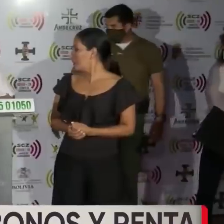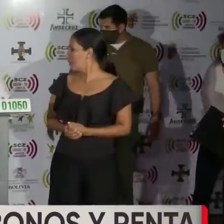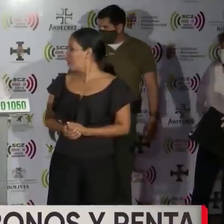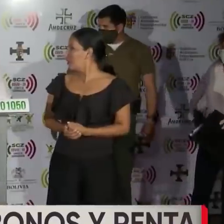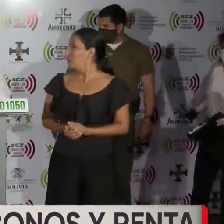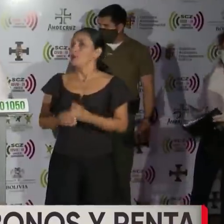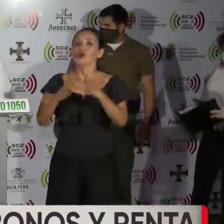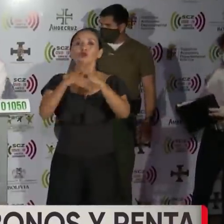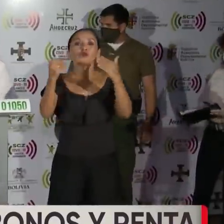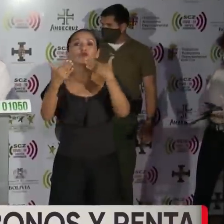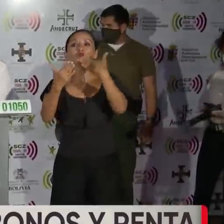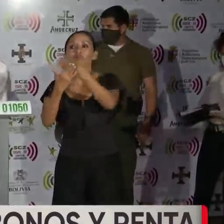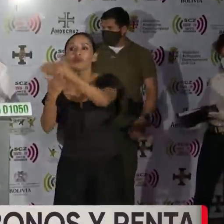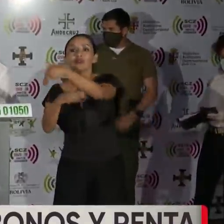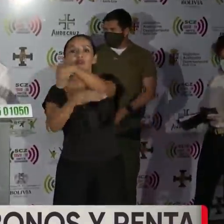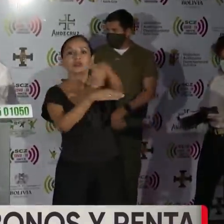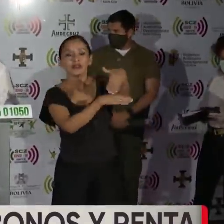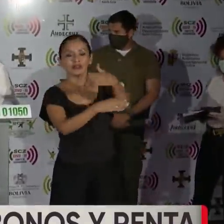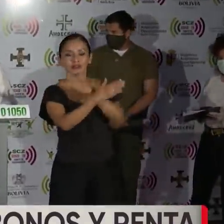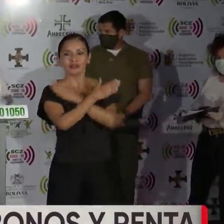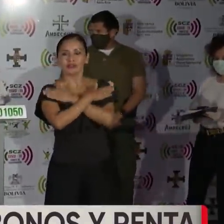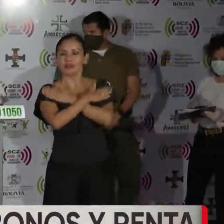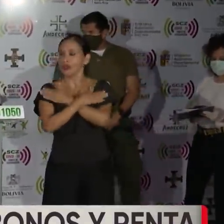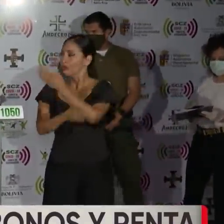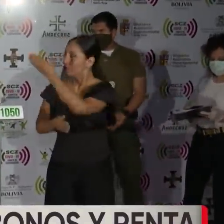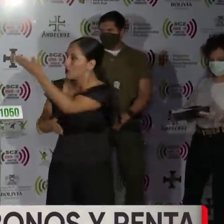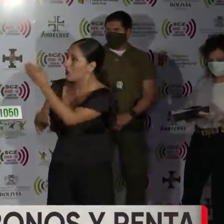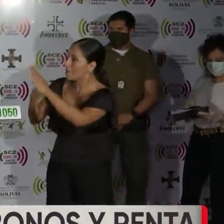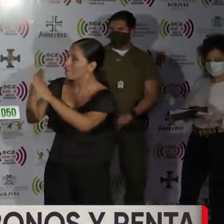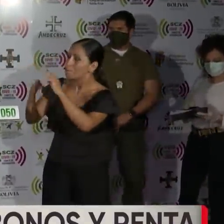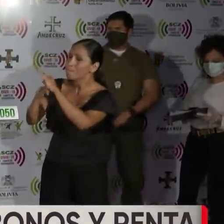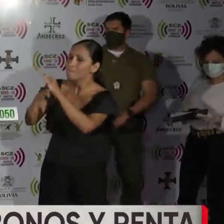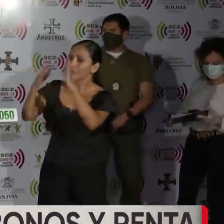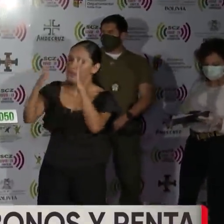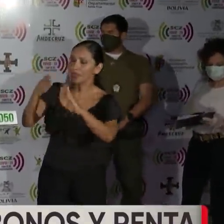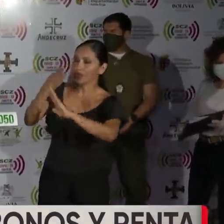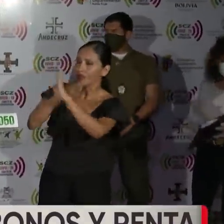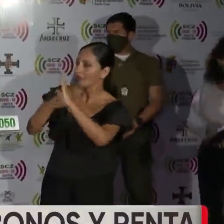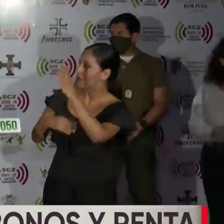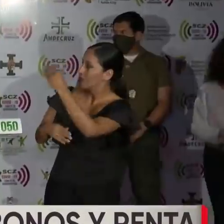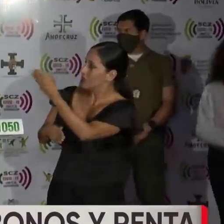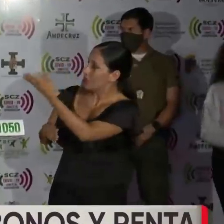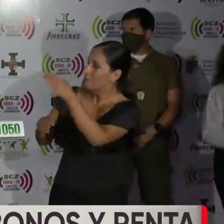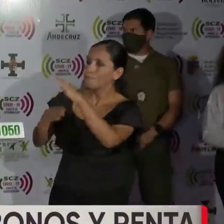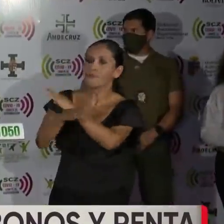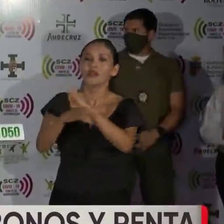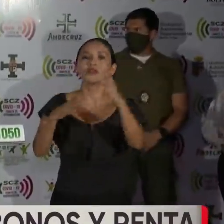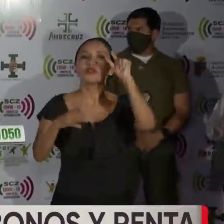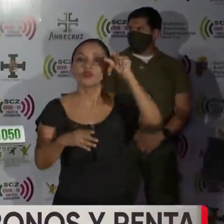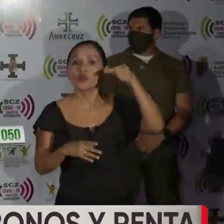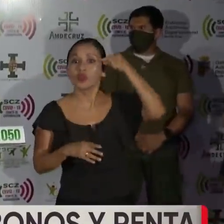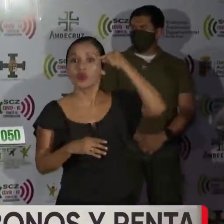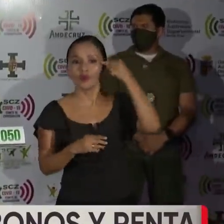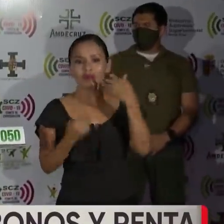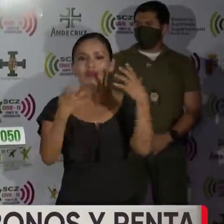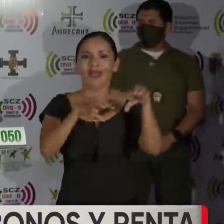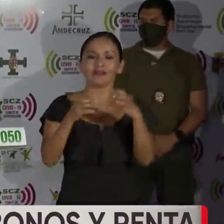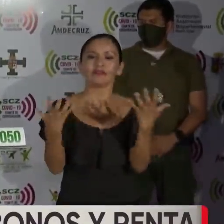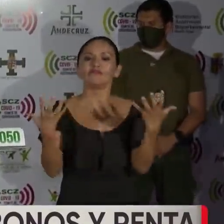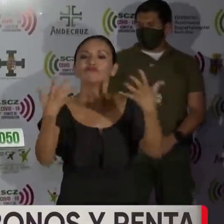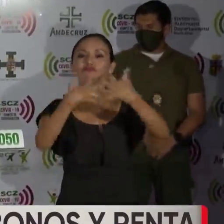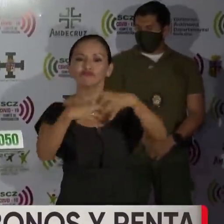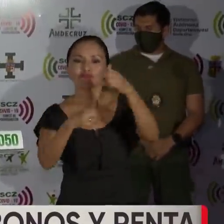Muy buenas noches. Saludar a los colegas ministros de Defensa y Gobierno, con los cuales se está haciendo un trabajo coordinado.